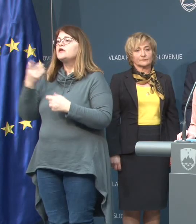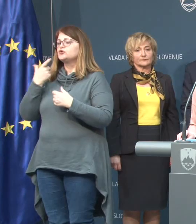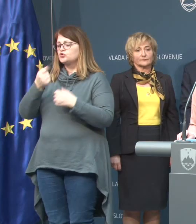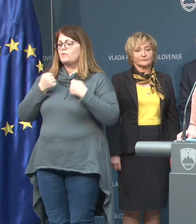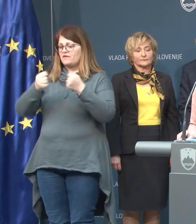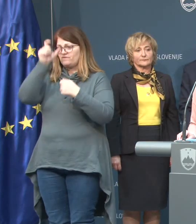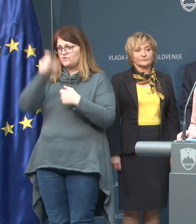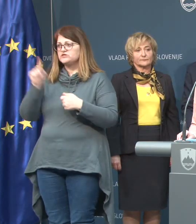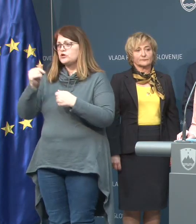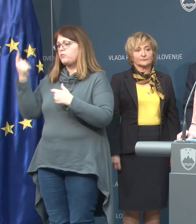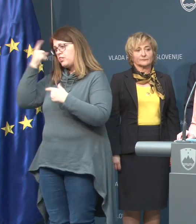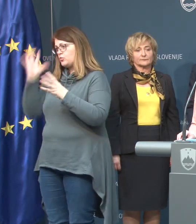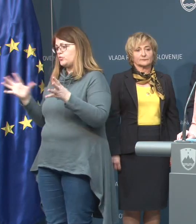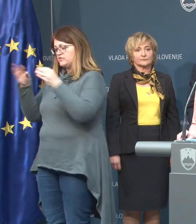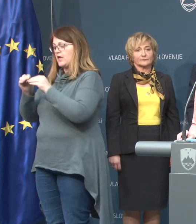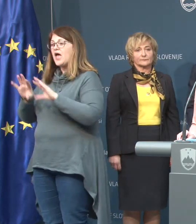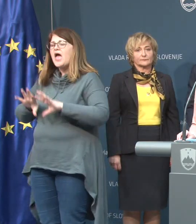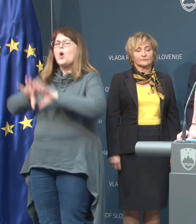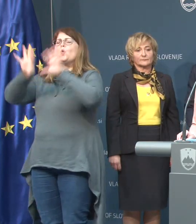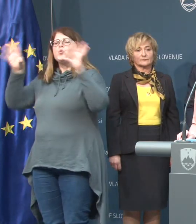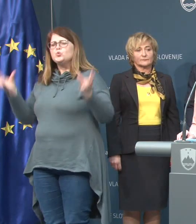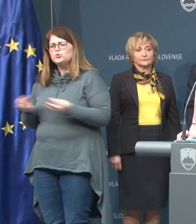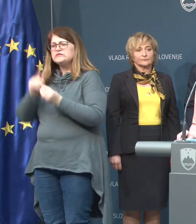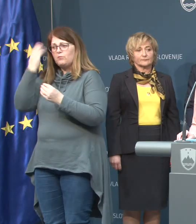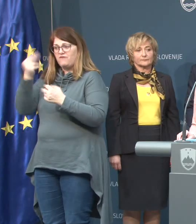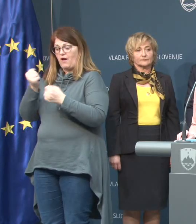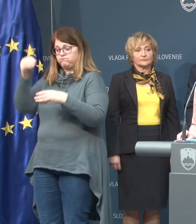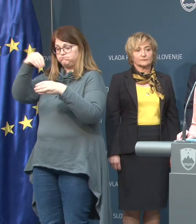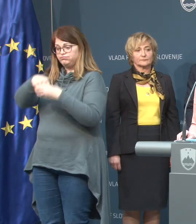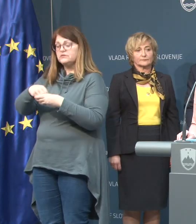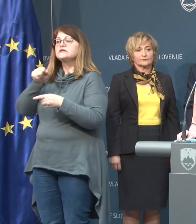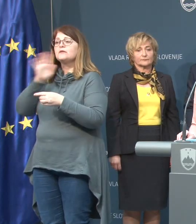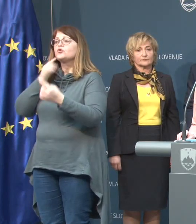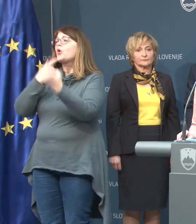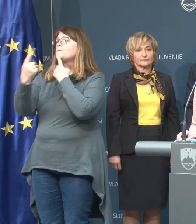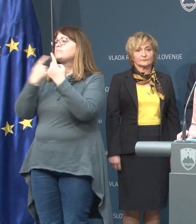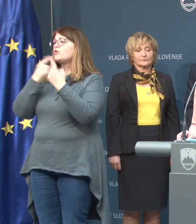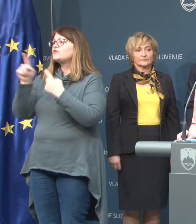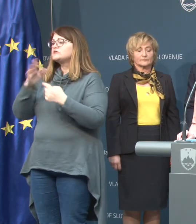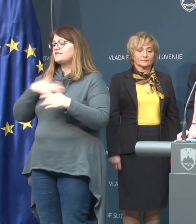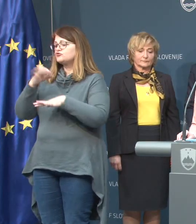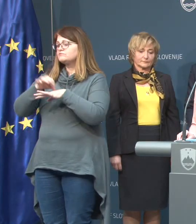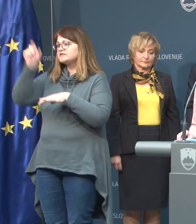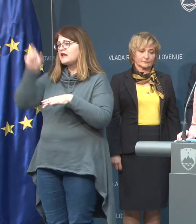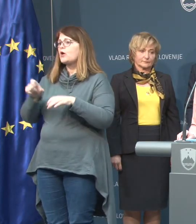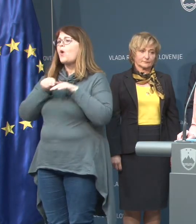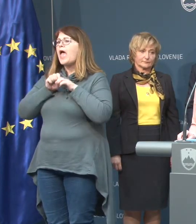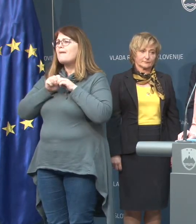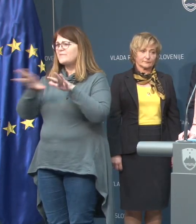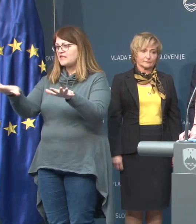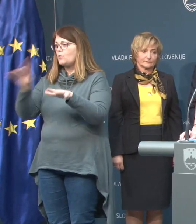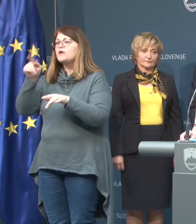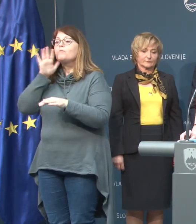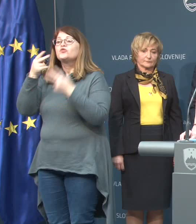voznikom. Vsi, ki so bili v vozilu, se bodo pogovorili z epidemiologom in